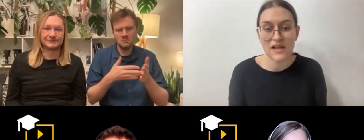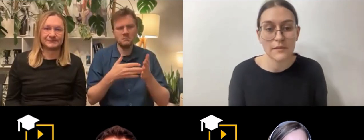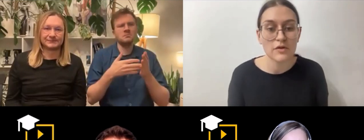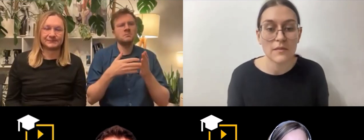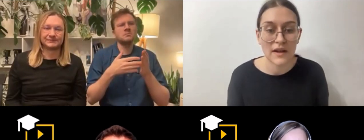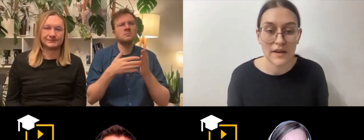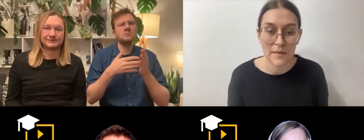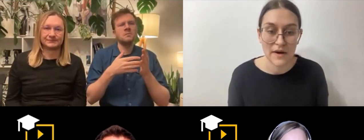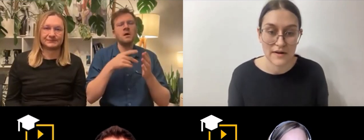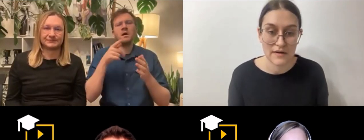dla mnie normalne, nie mam barier.